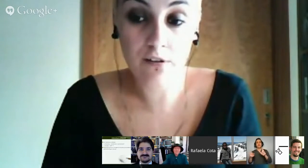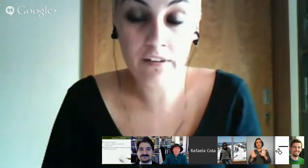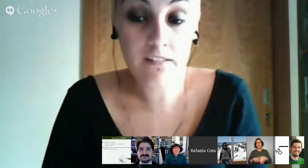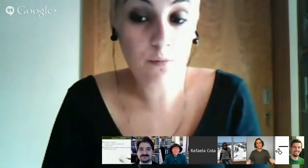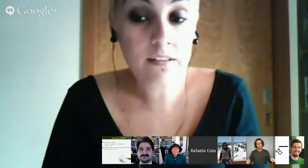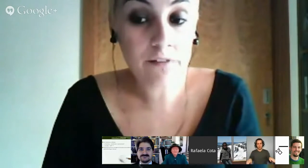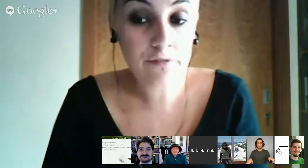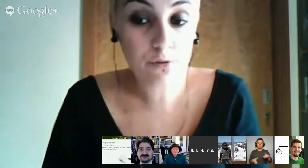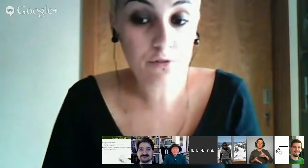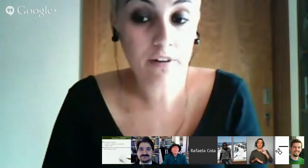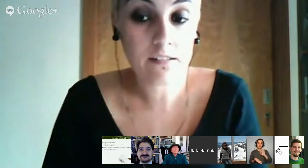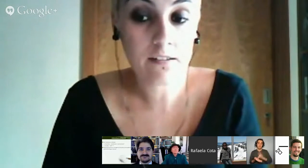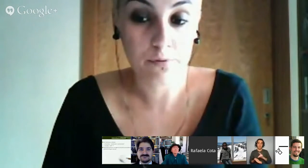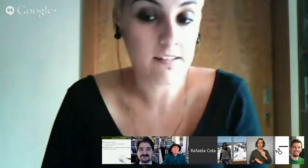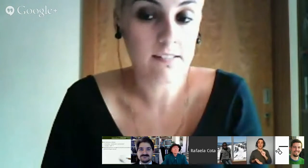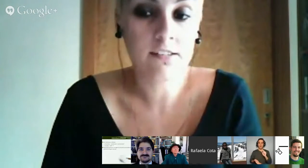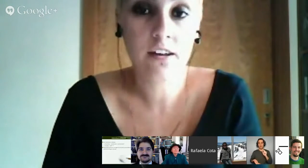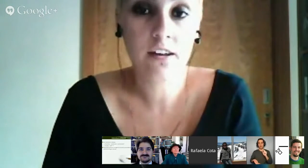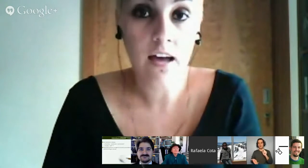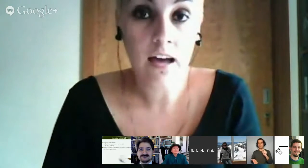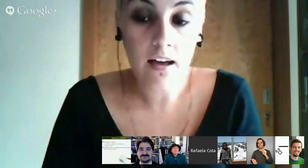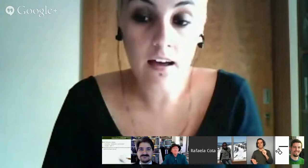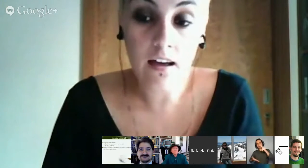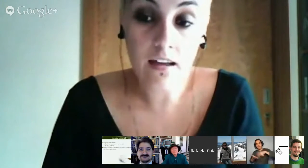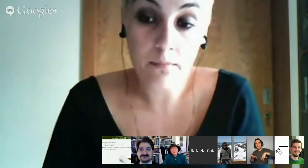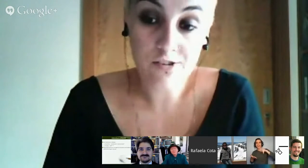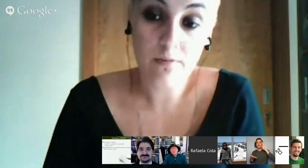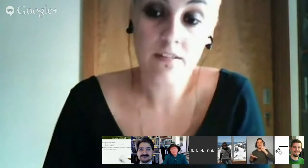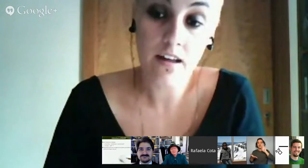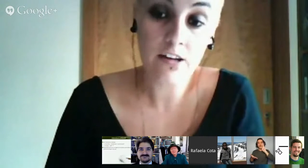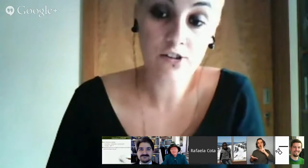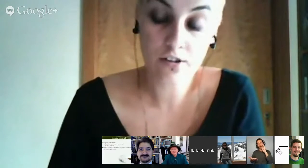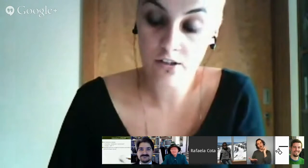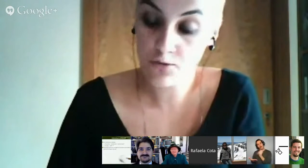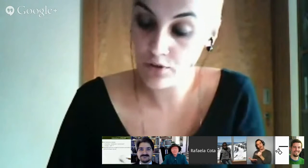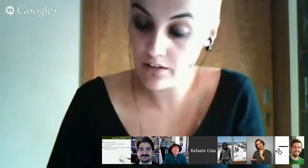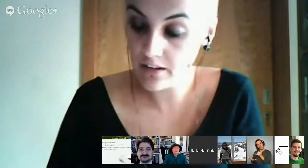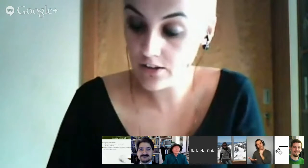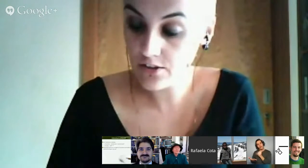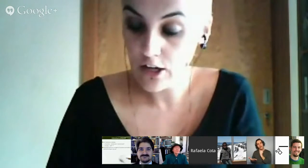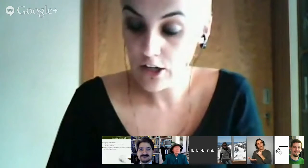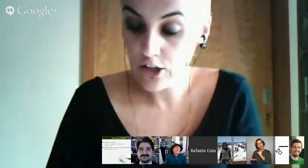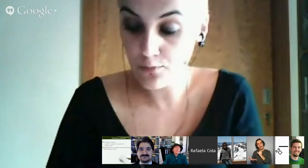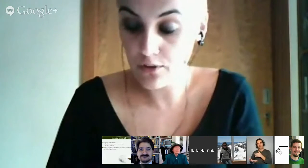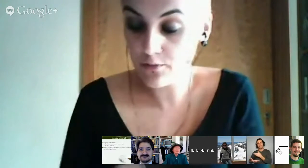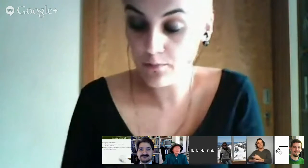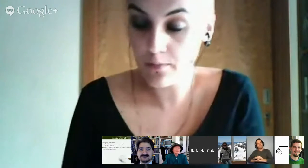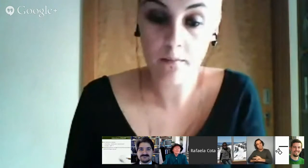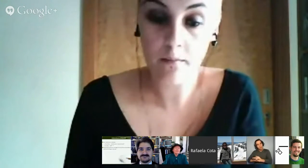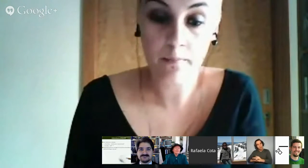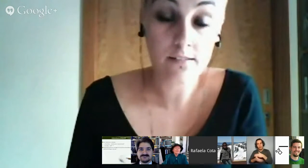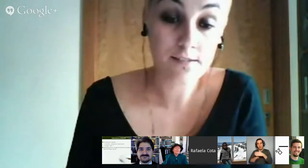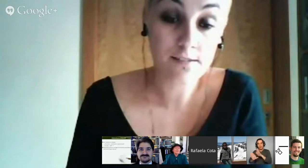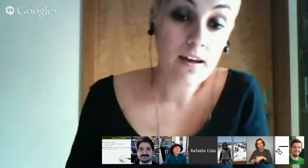ouvintes é uma tarefa muito fácil, porque existem imensos materiais disponíveis para isso.